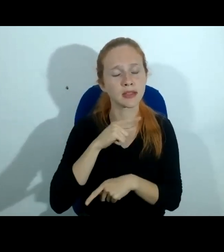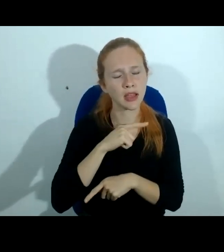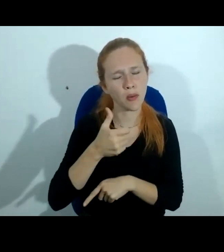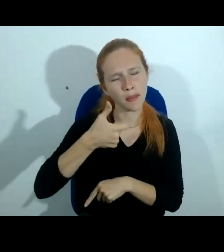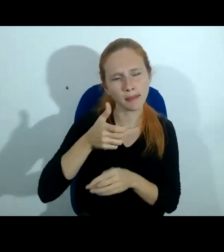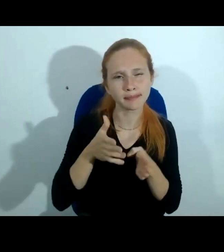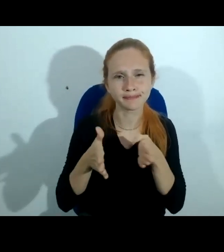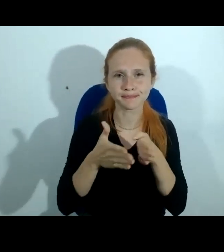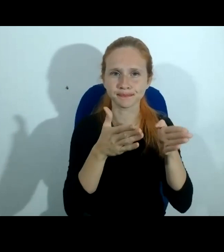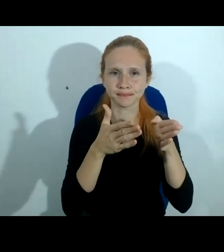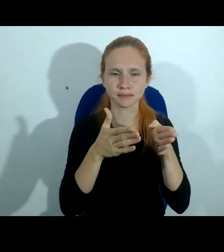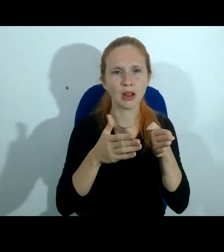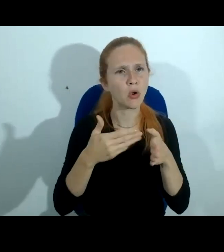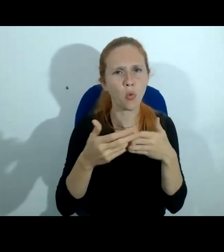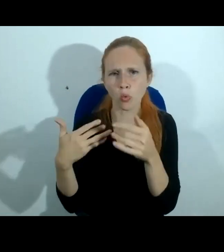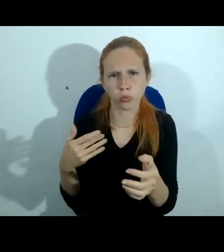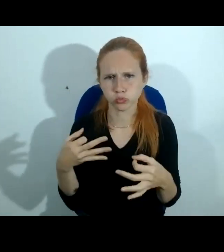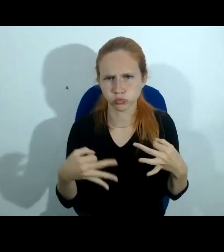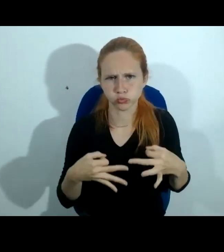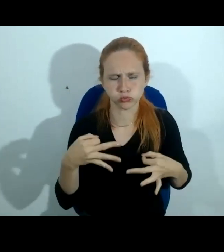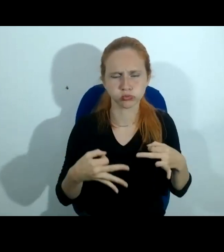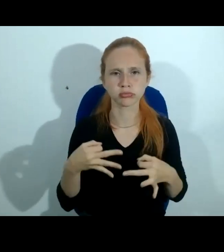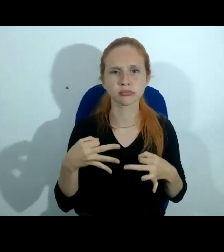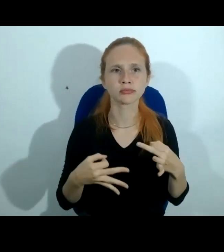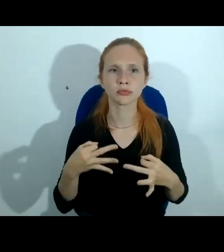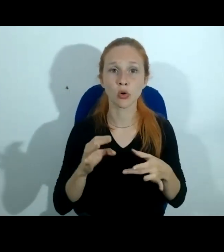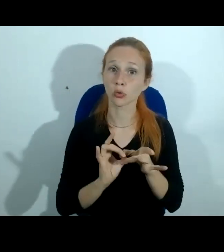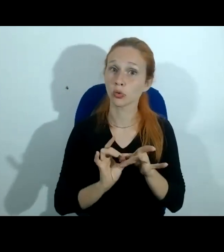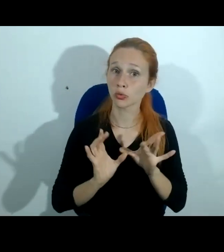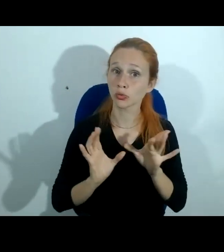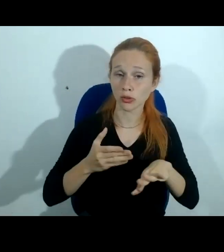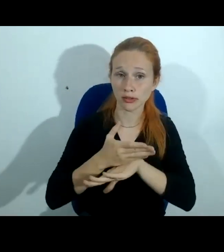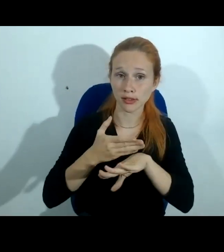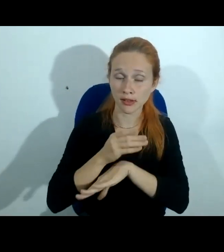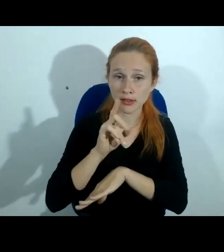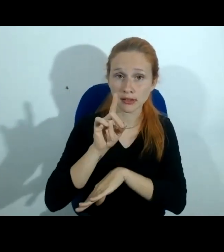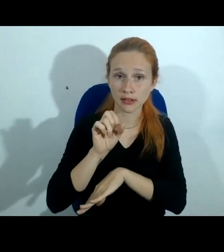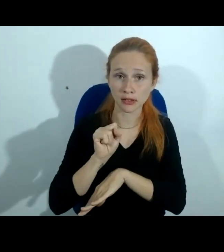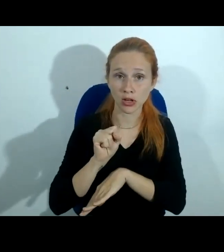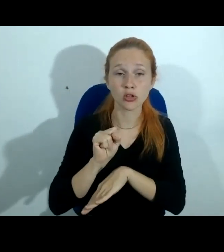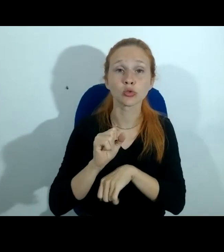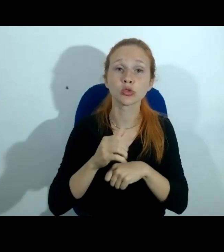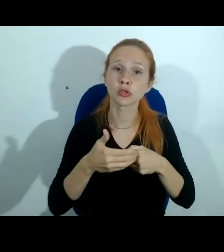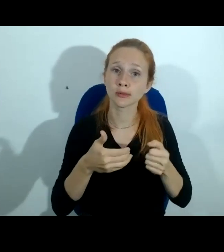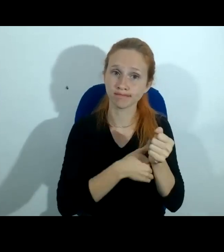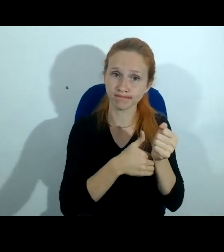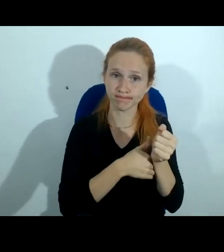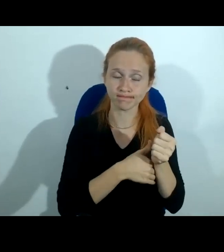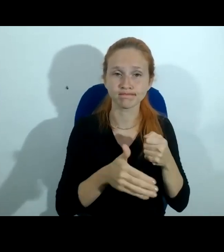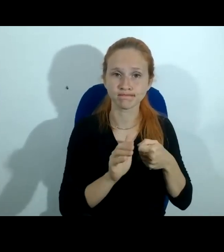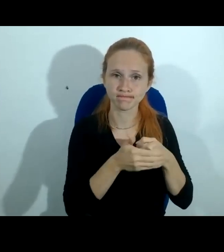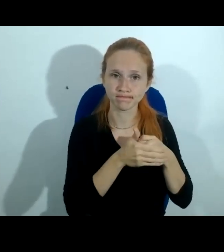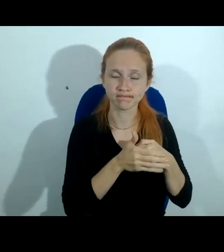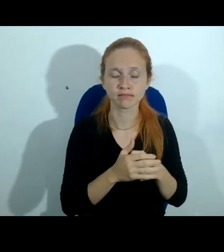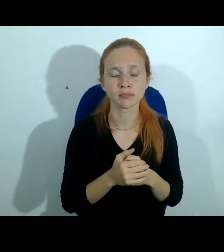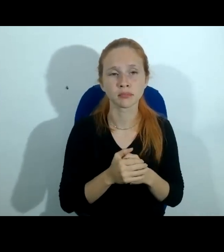para qualquer juiz né quando autorizar esse acesso a dados sigilosos e o primeiro norte é